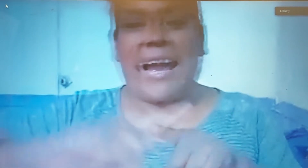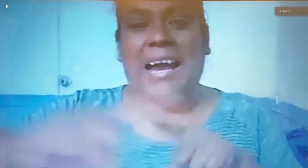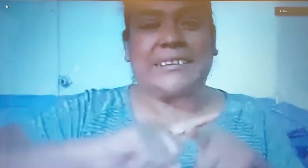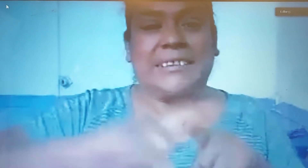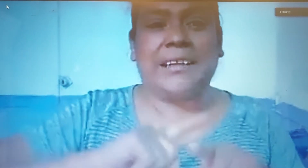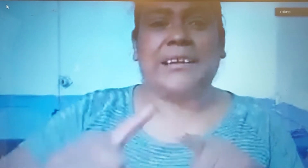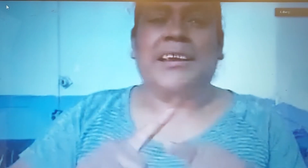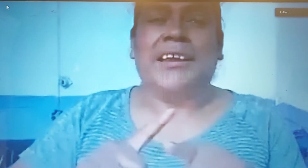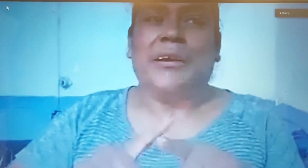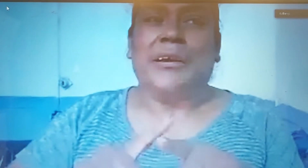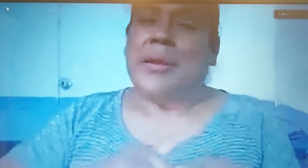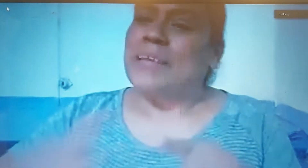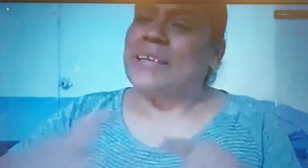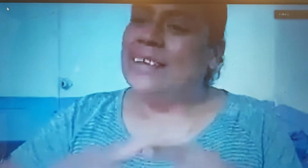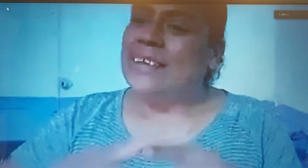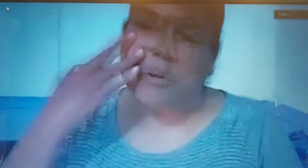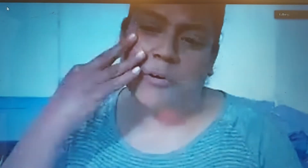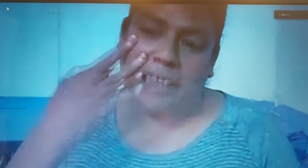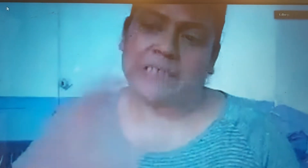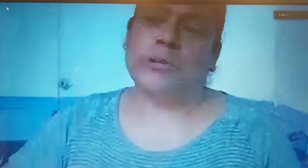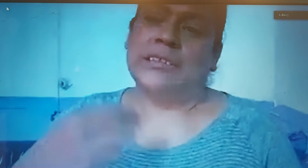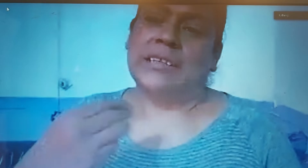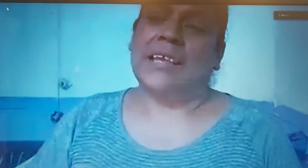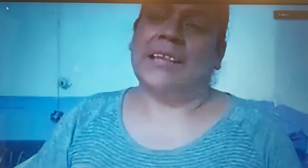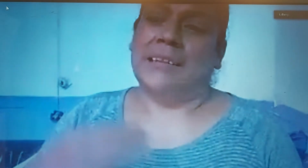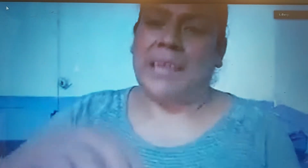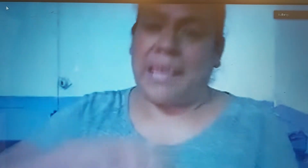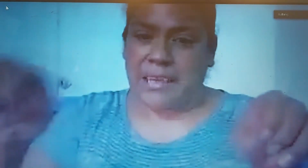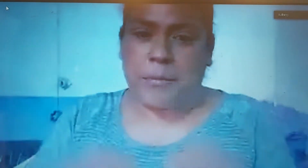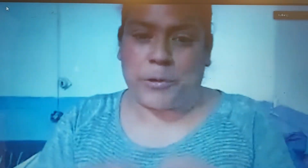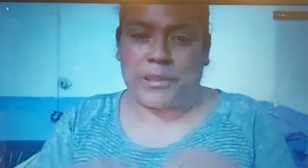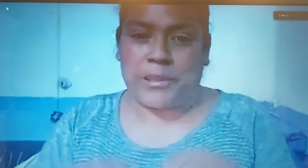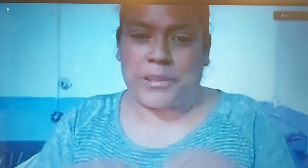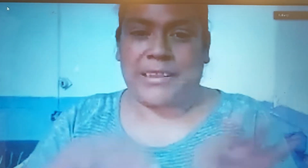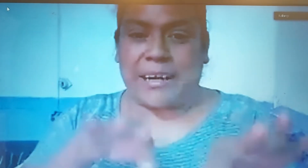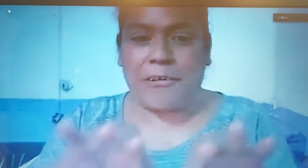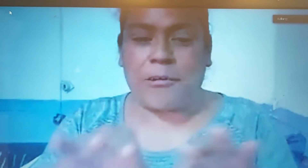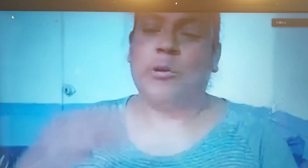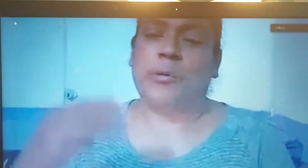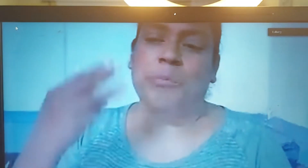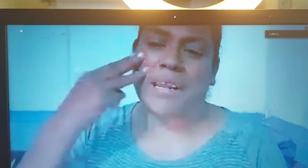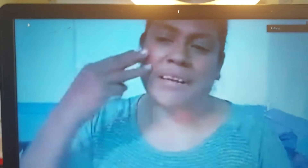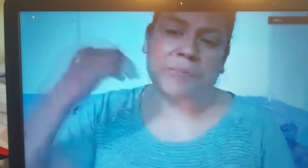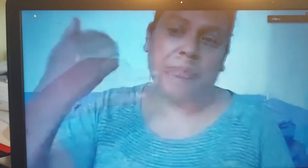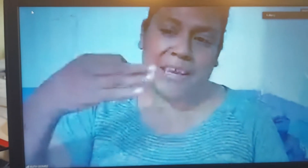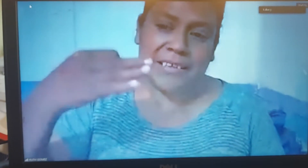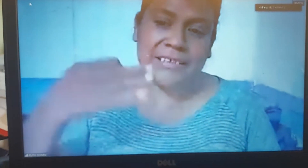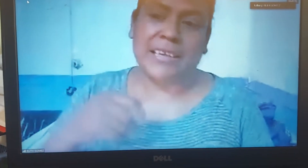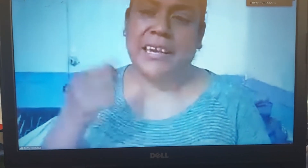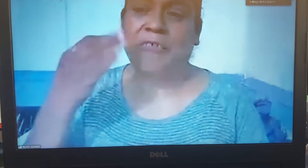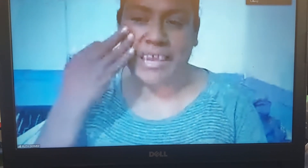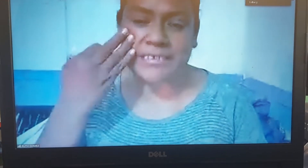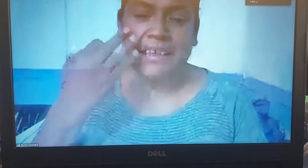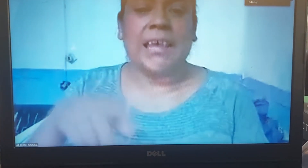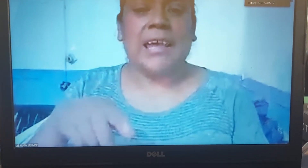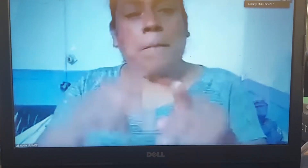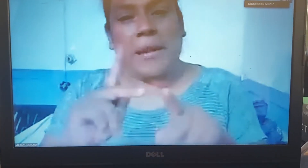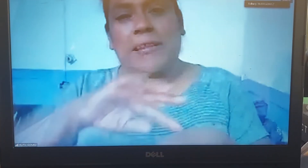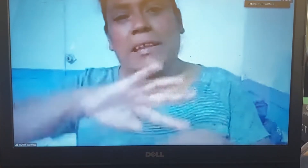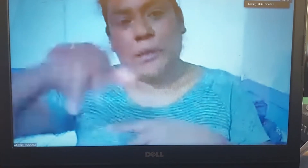hacer mensajes por Facebook en equipo de trabajo por Merkle Place, pero después ustedes